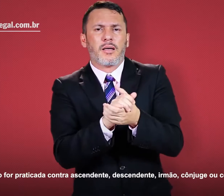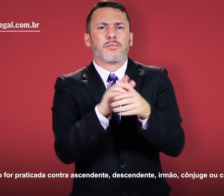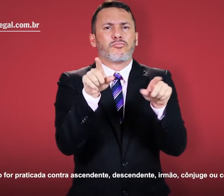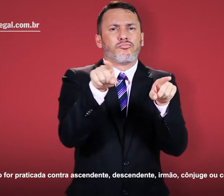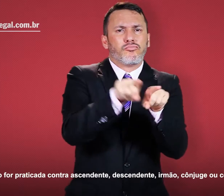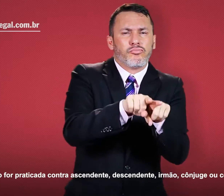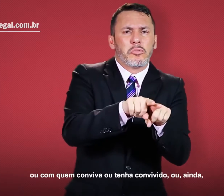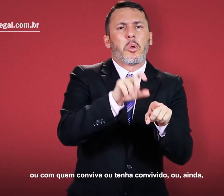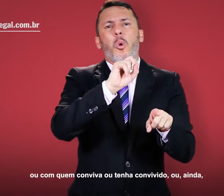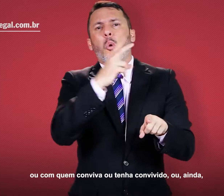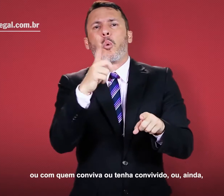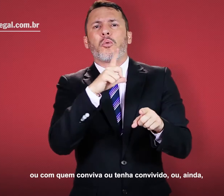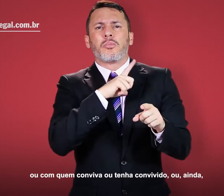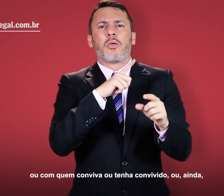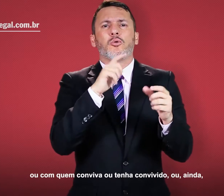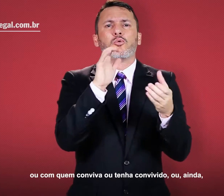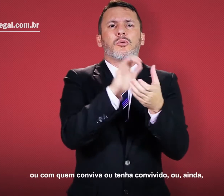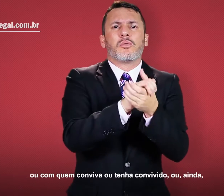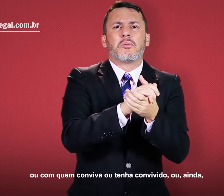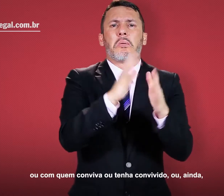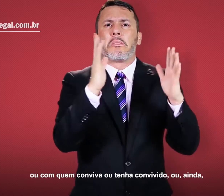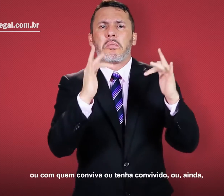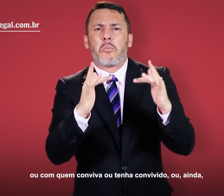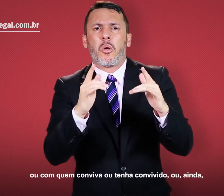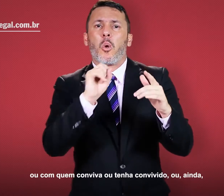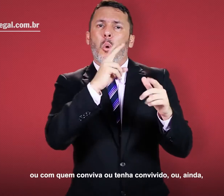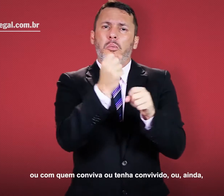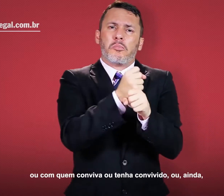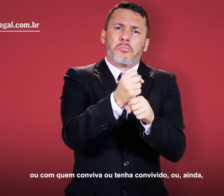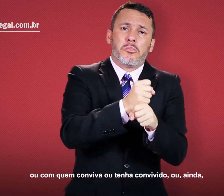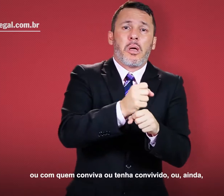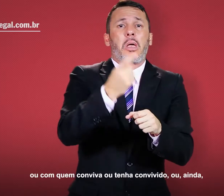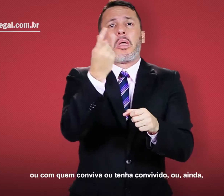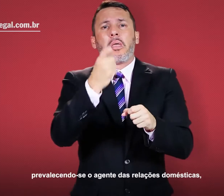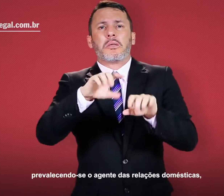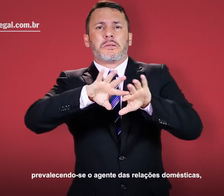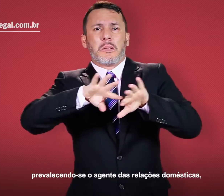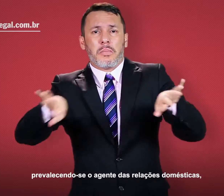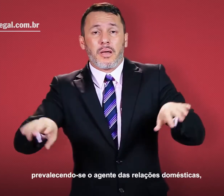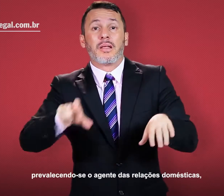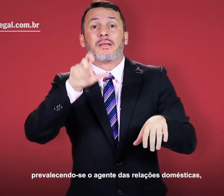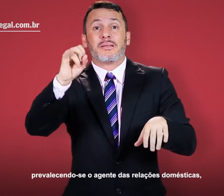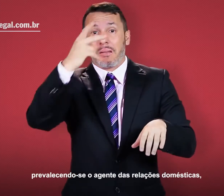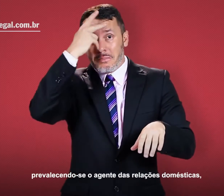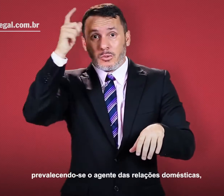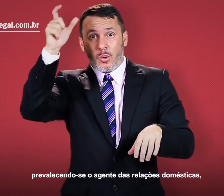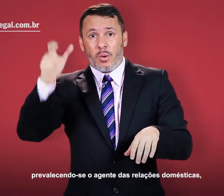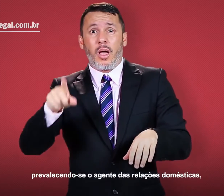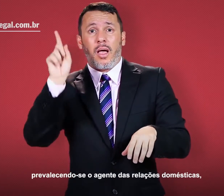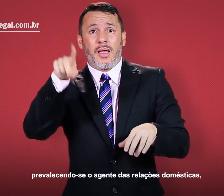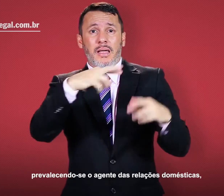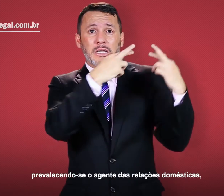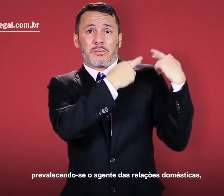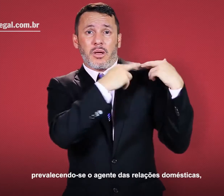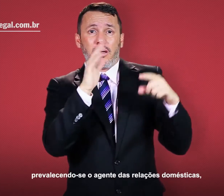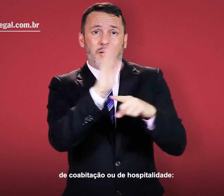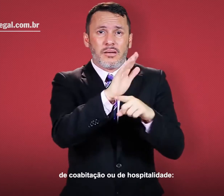companheiro, ou com quem conviva ou tenha convivido, ou ainda, prevalecendo-se o agente das relações domésticas de